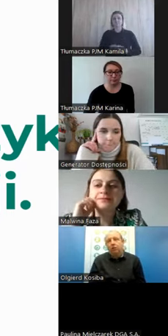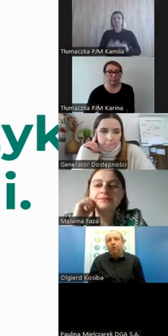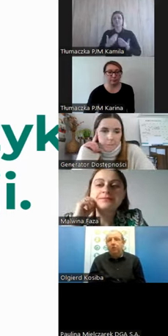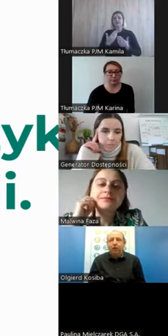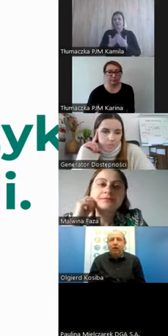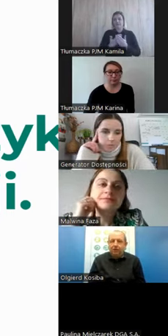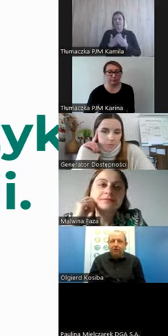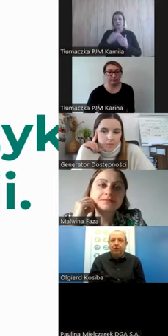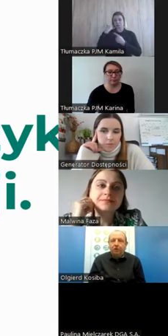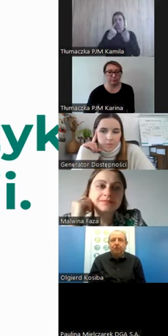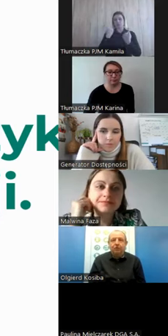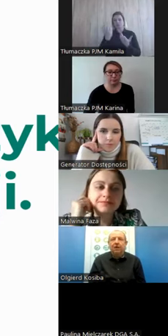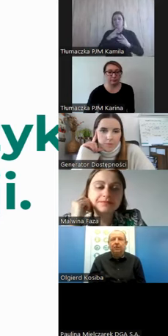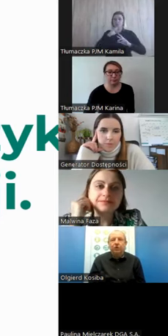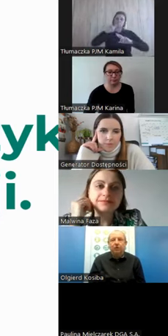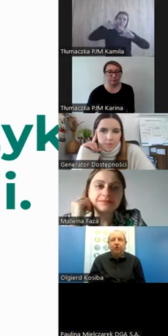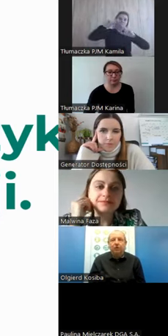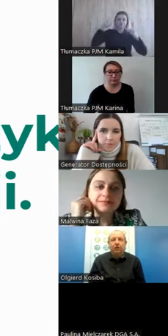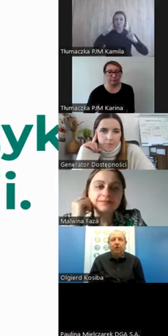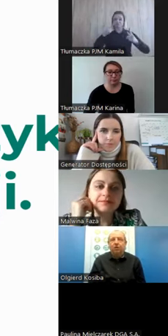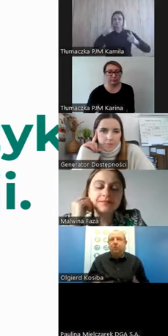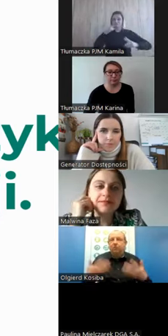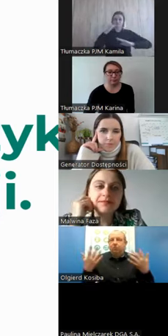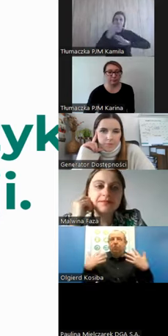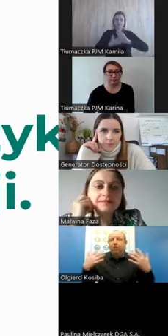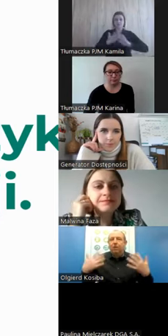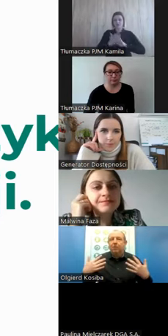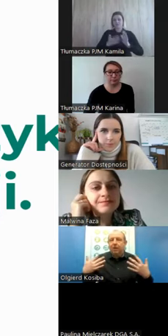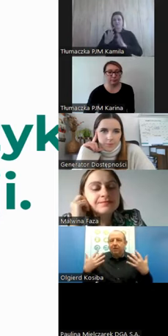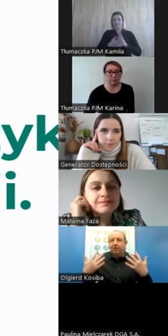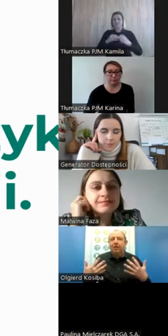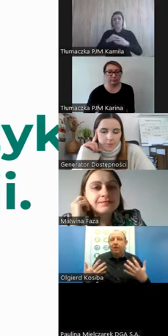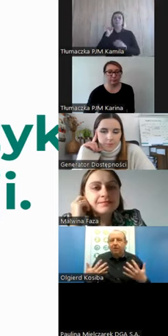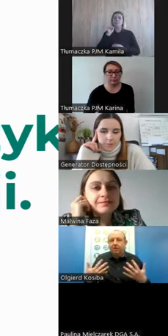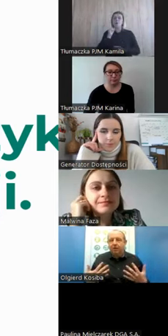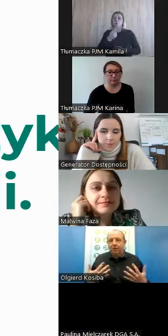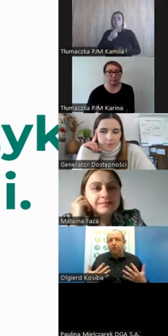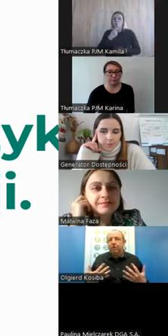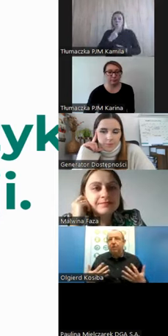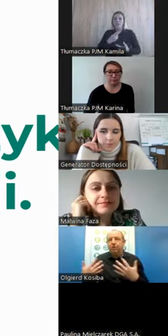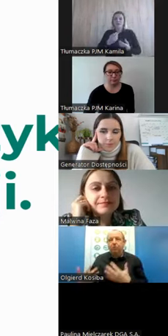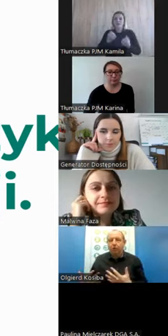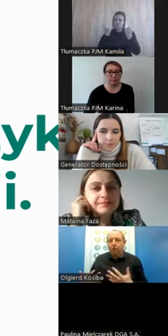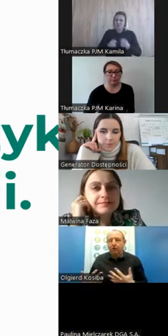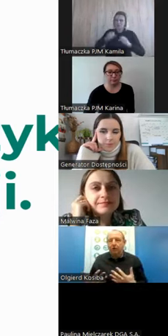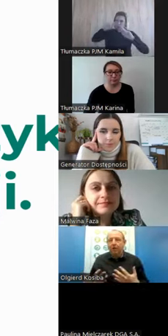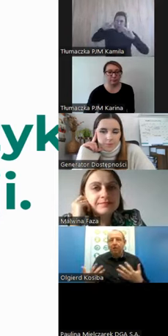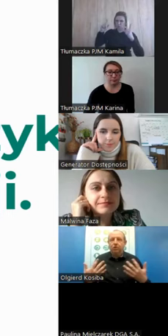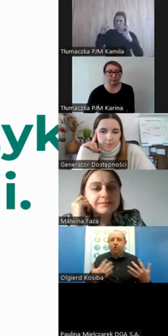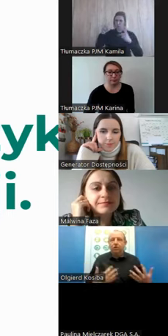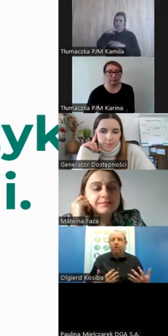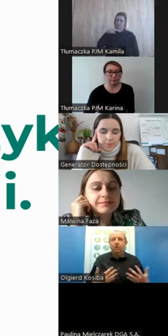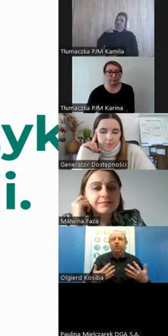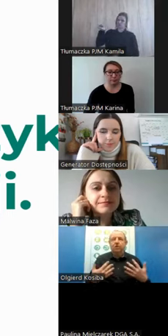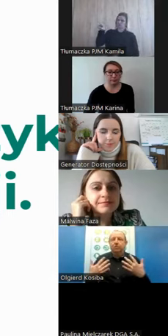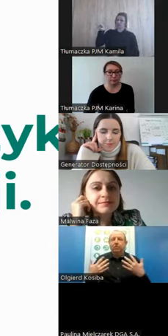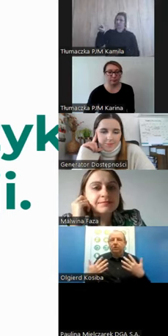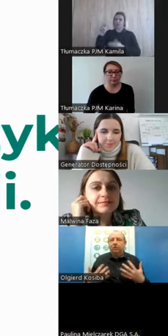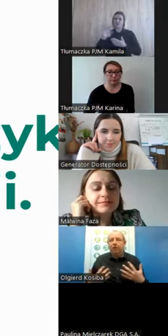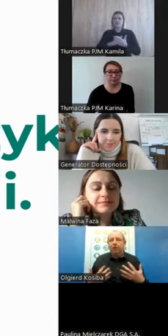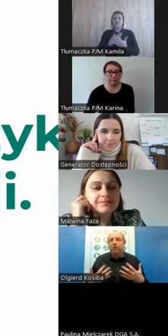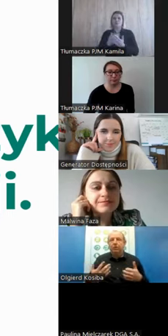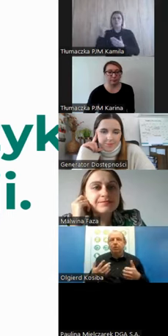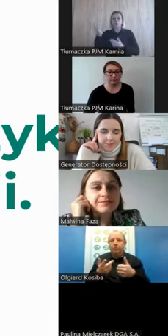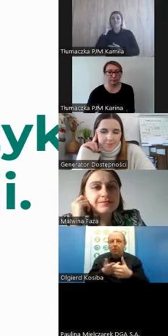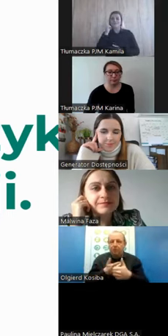traktują to trochę jako znak rozpoznawczy, nie, że, no bo Głuchy nie ma cechy charakterystycznej dla Głuchoty. Jeżeli ktoś jest osobą